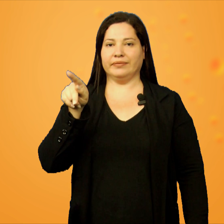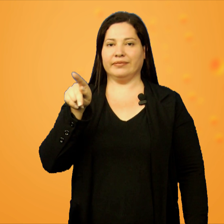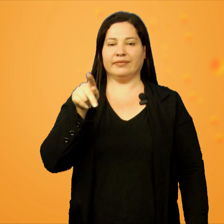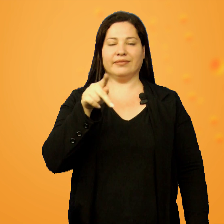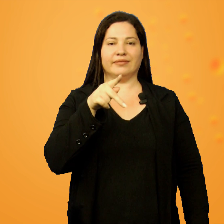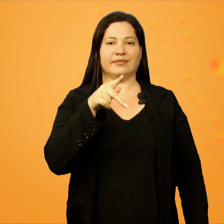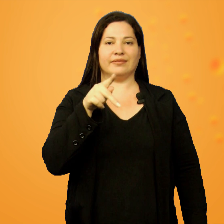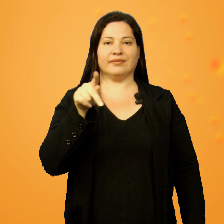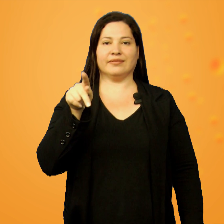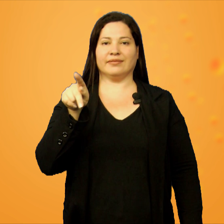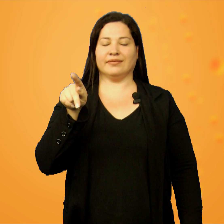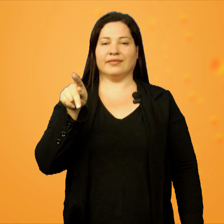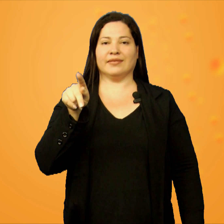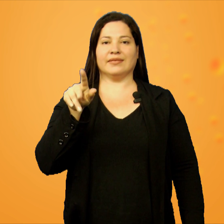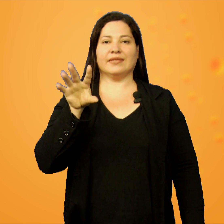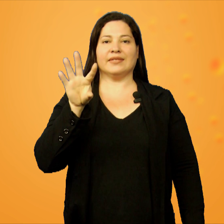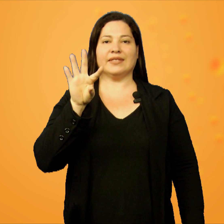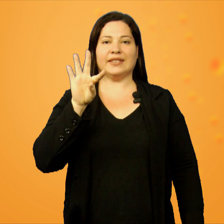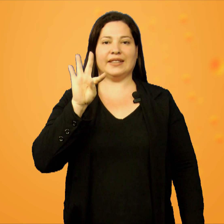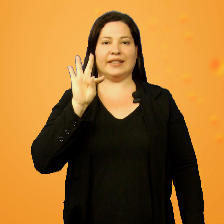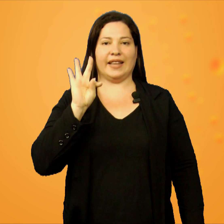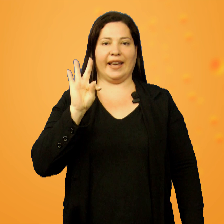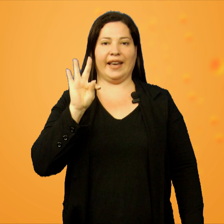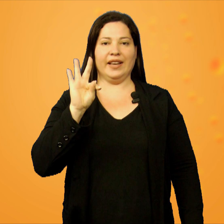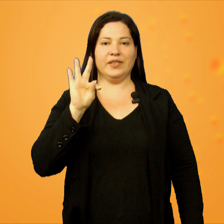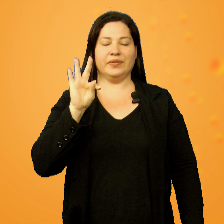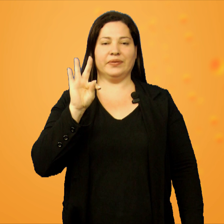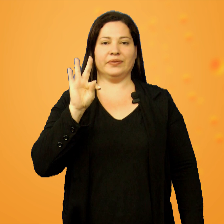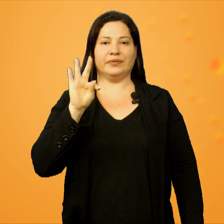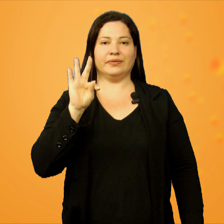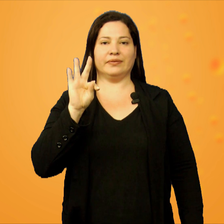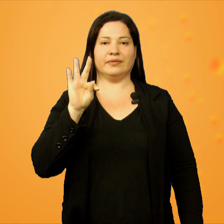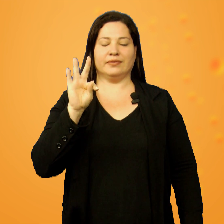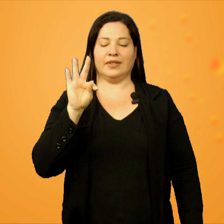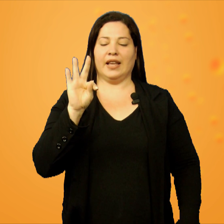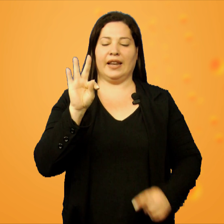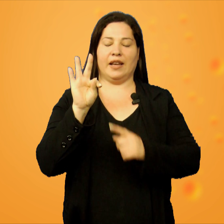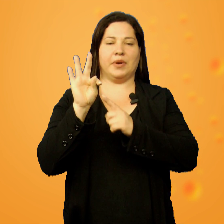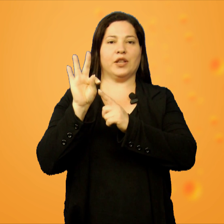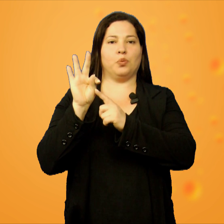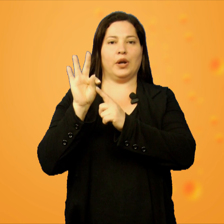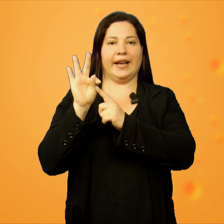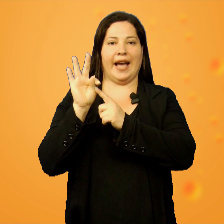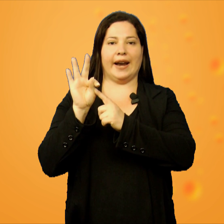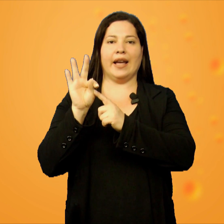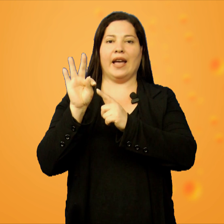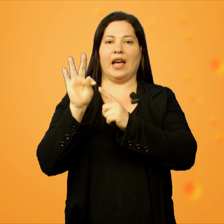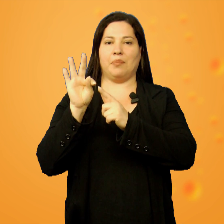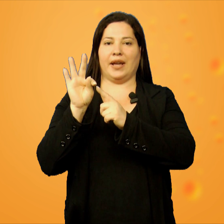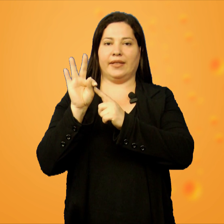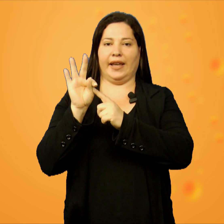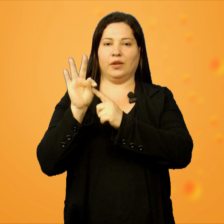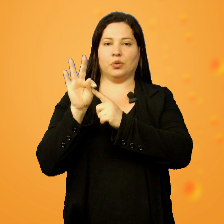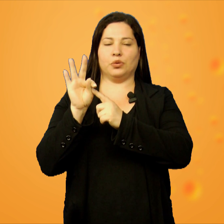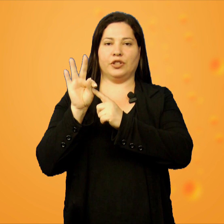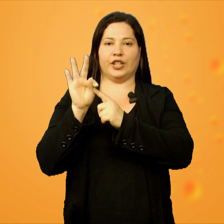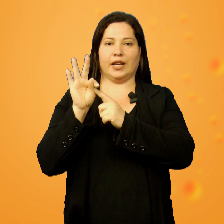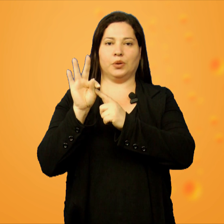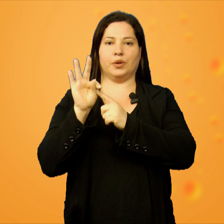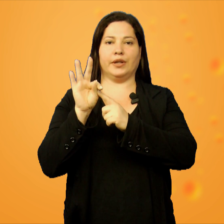T. E, lembra que o polegar é para dentro do indicador.